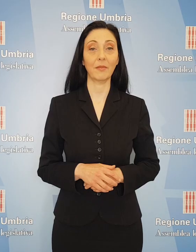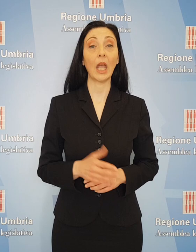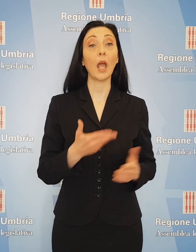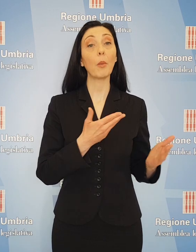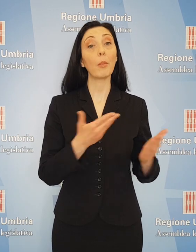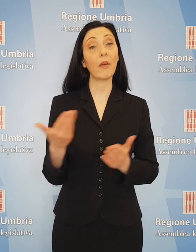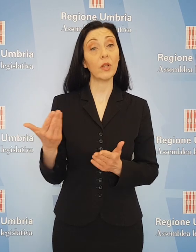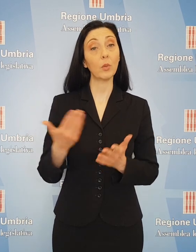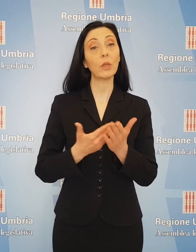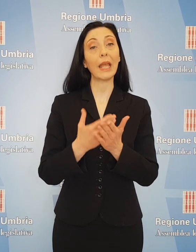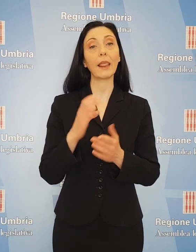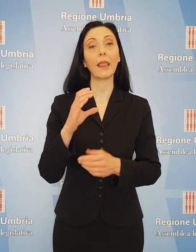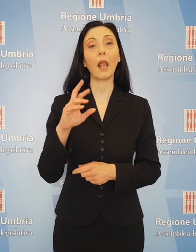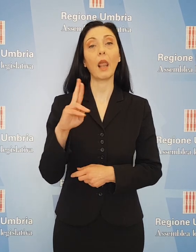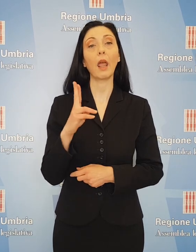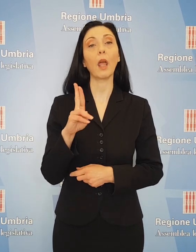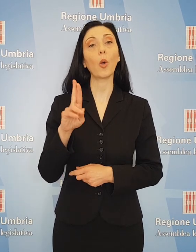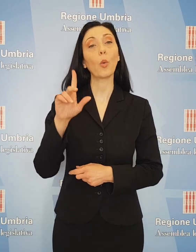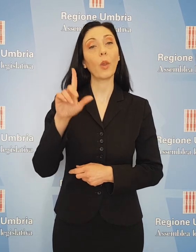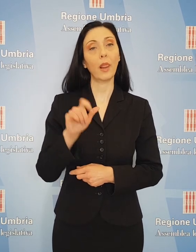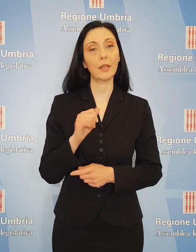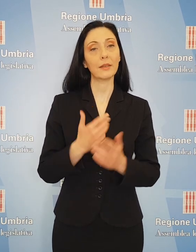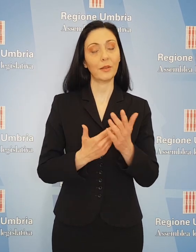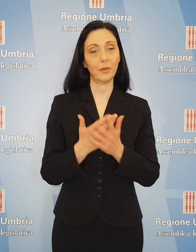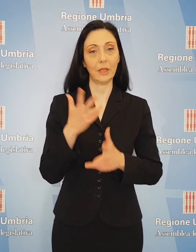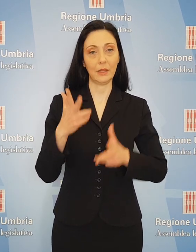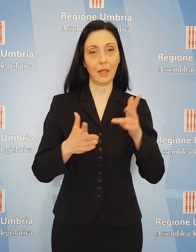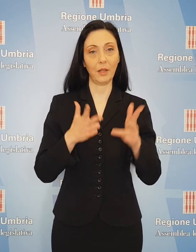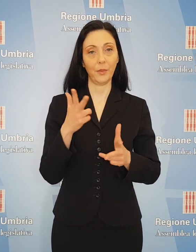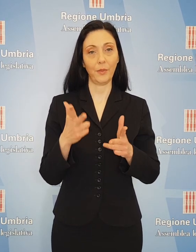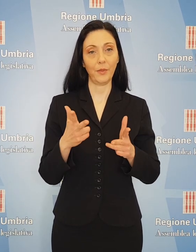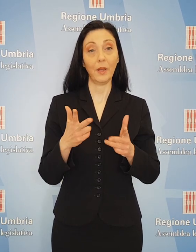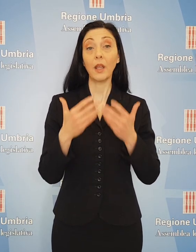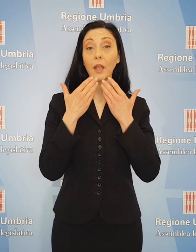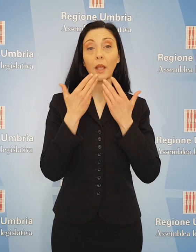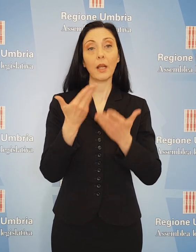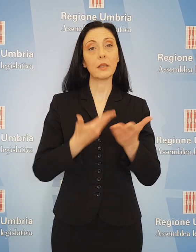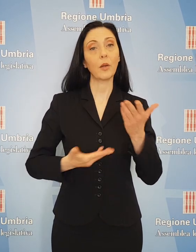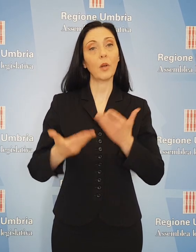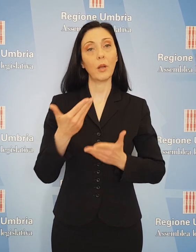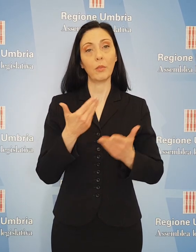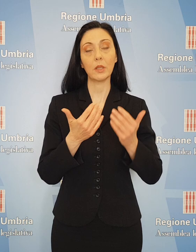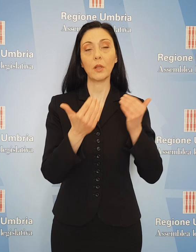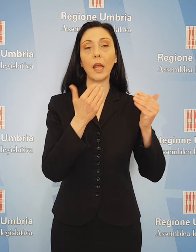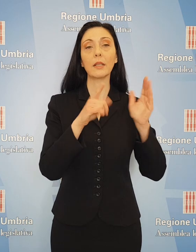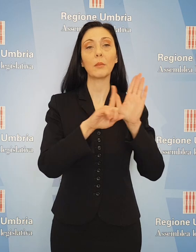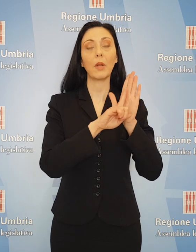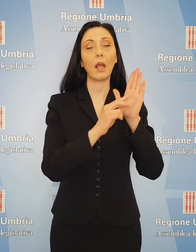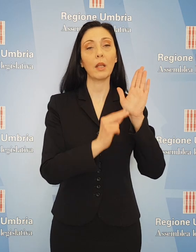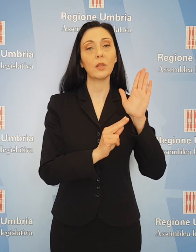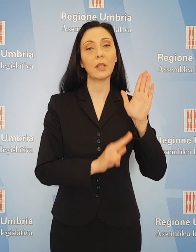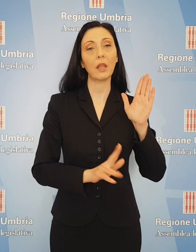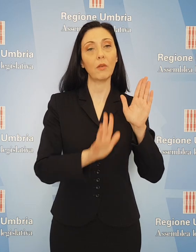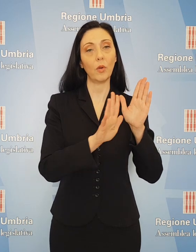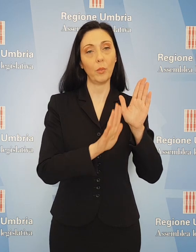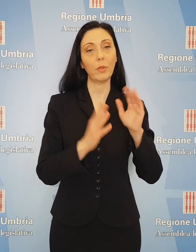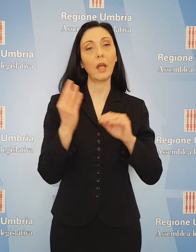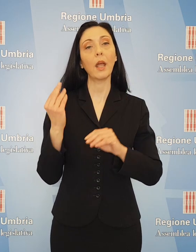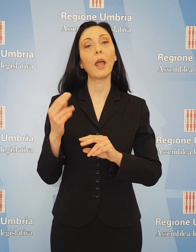Benvenuti a Telecrullis, il notiziario nella lingua dei segni, frutto della collaborazione tra l'Assemblea Legislativa dell'Umbria